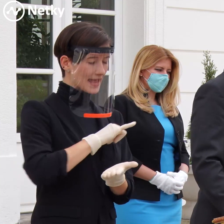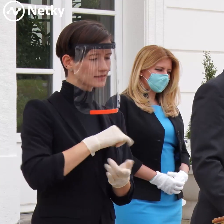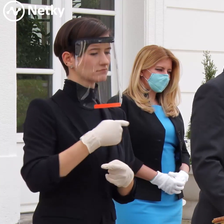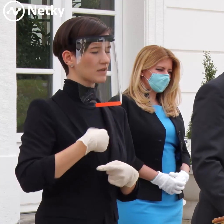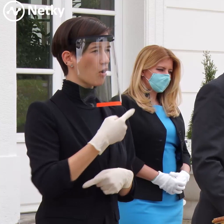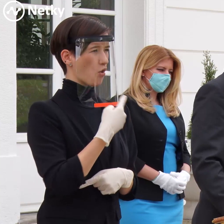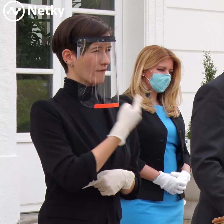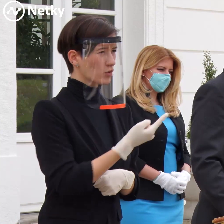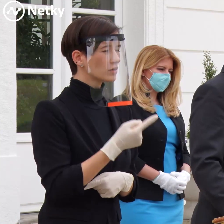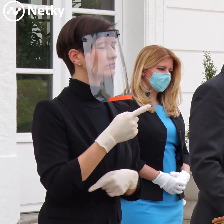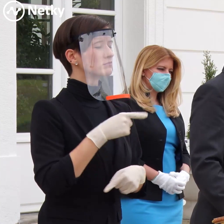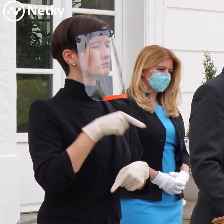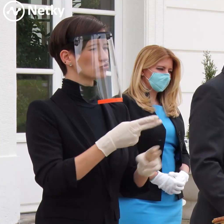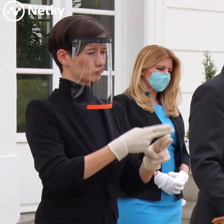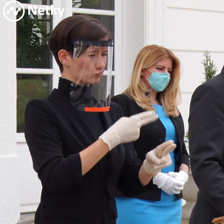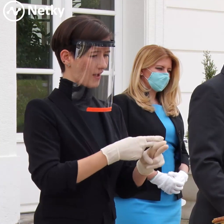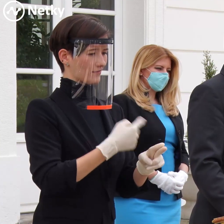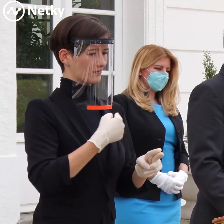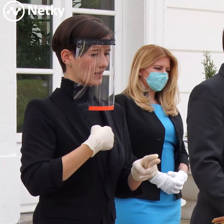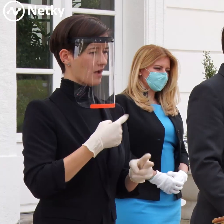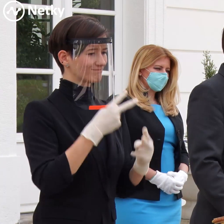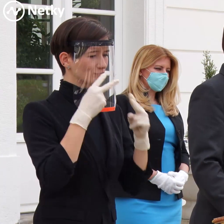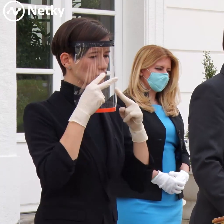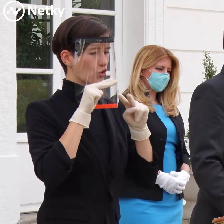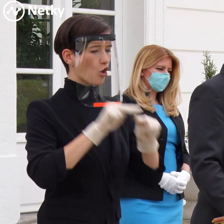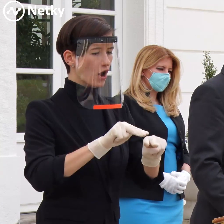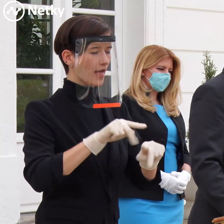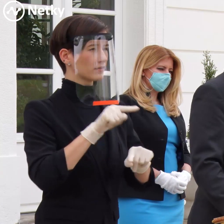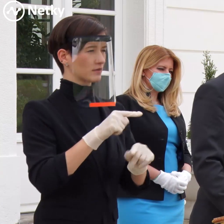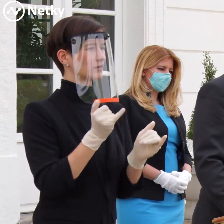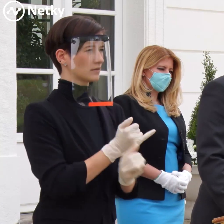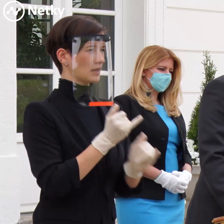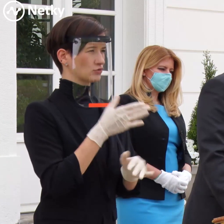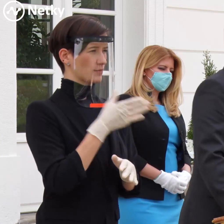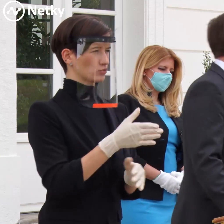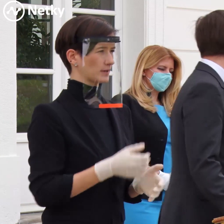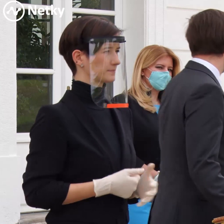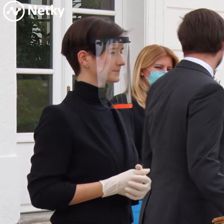ústavná zdravotná starostlivosť na Slovensku neskolabovala.